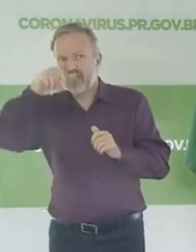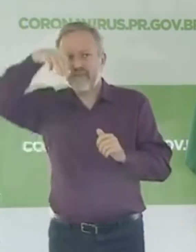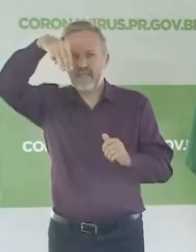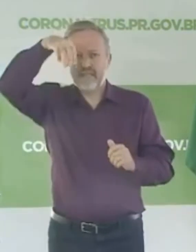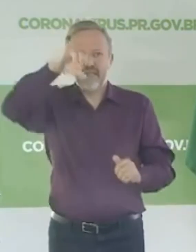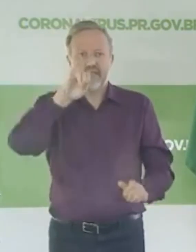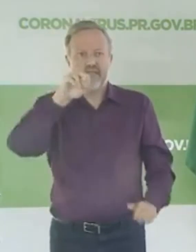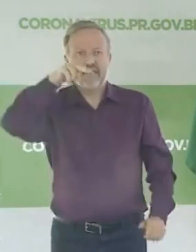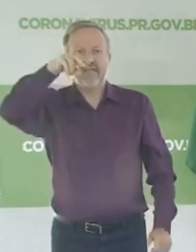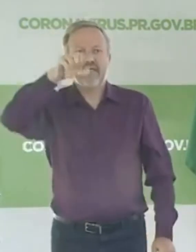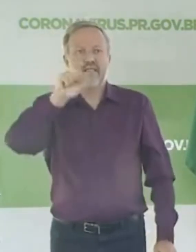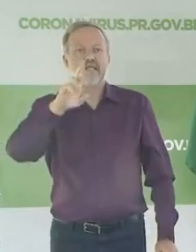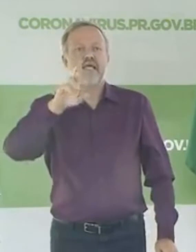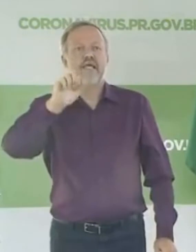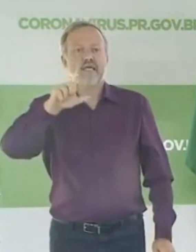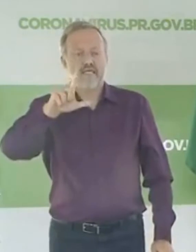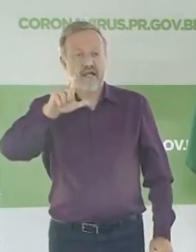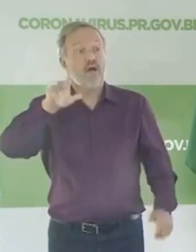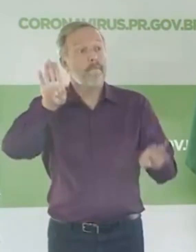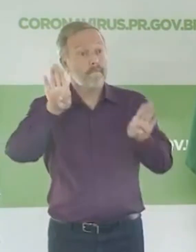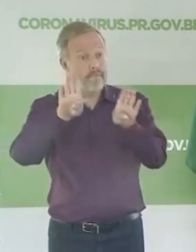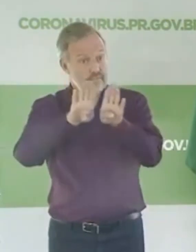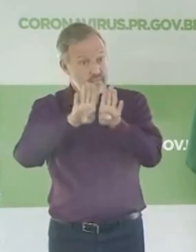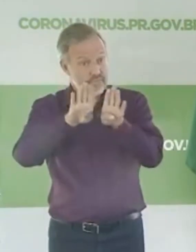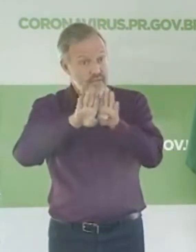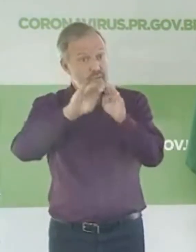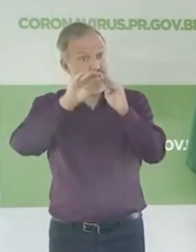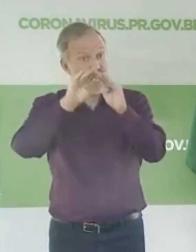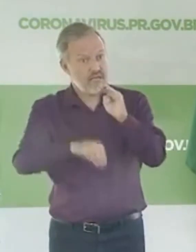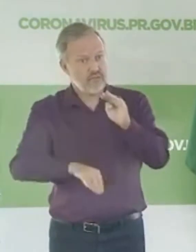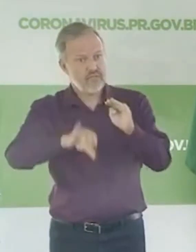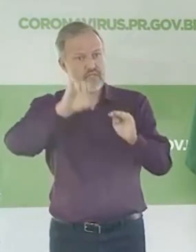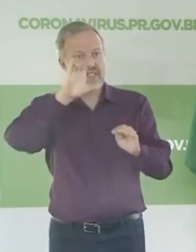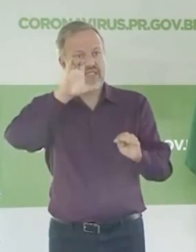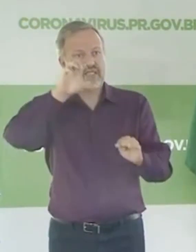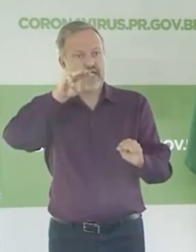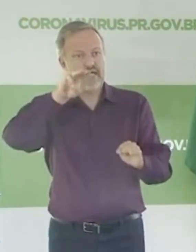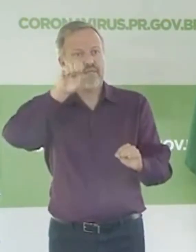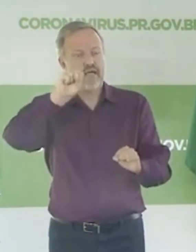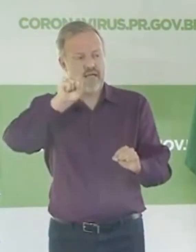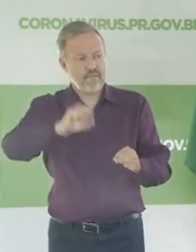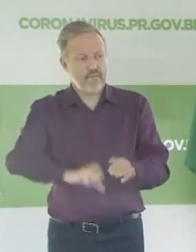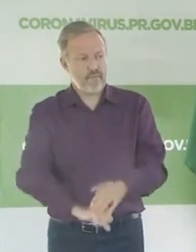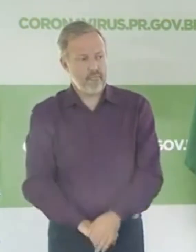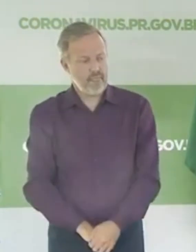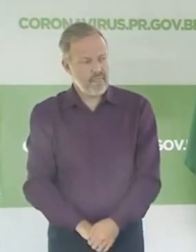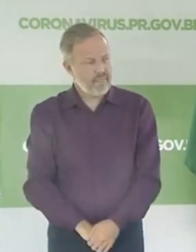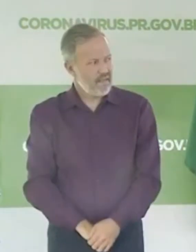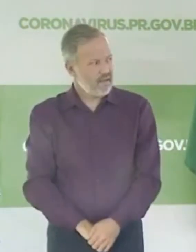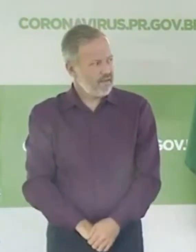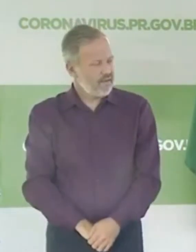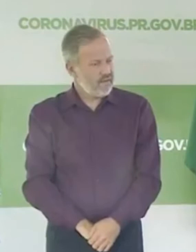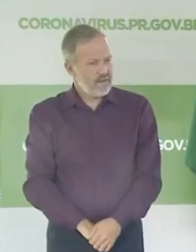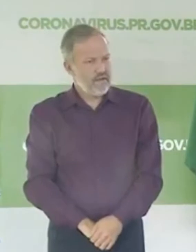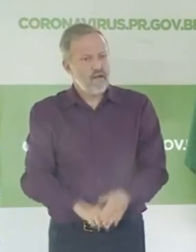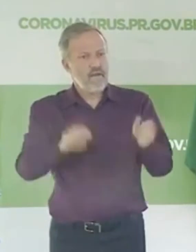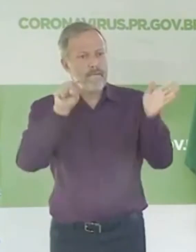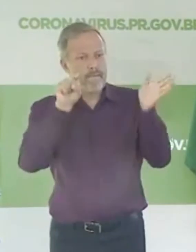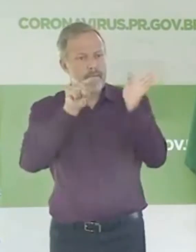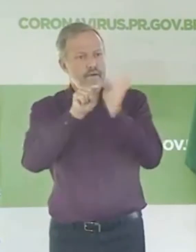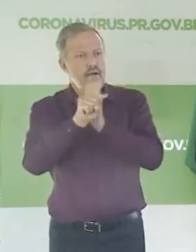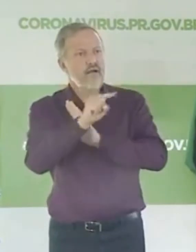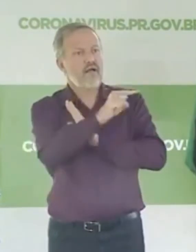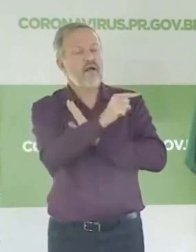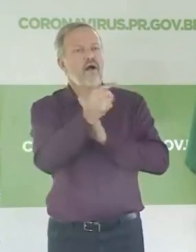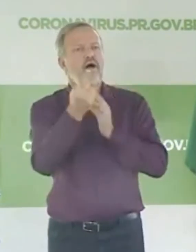neste momento para poder garantir também esse fornecimento de água mineral, caso seja necessário. Muito bem. Da Web Rádio Ritz chega a pergunta e qual será